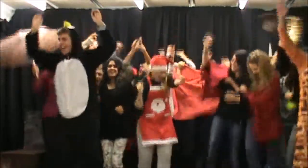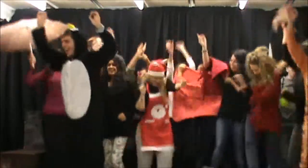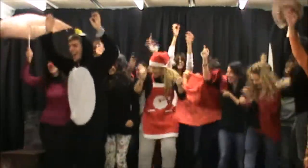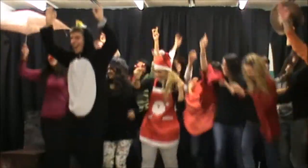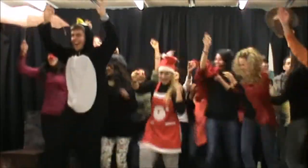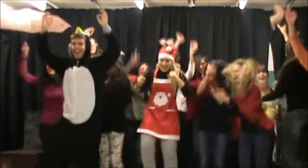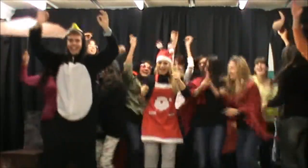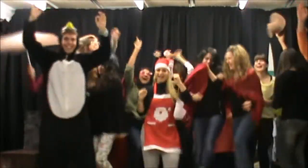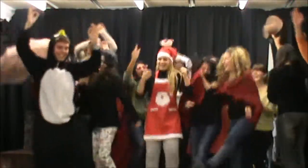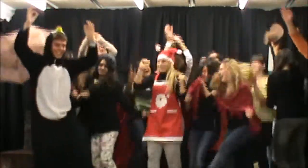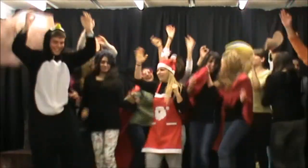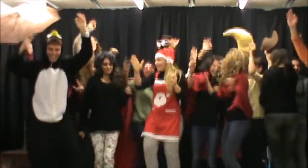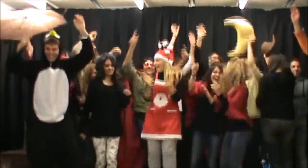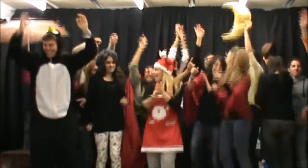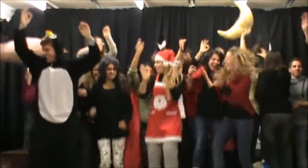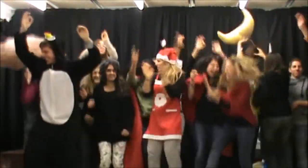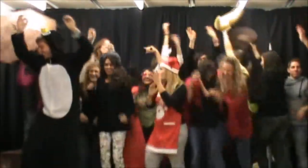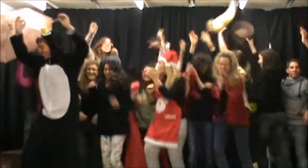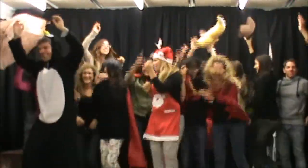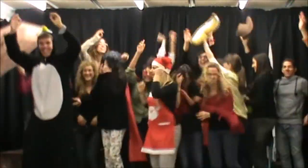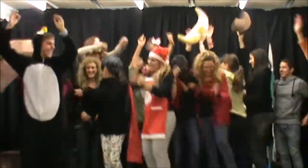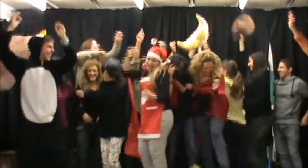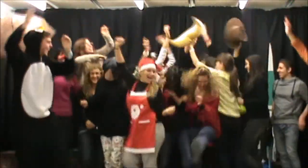hey, oh,